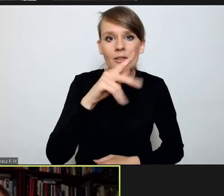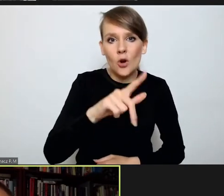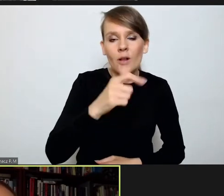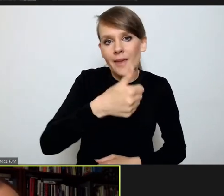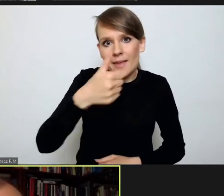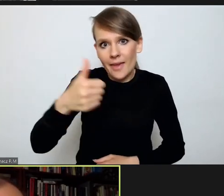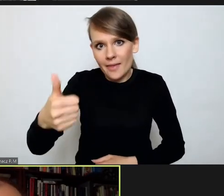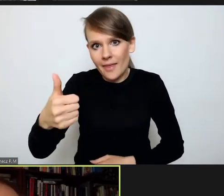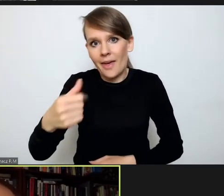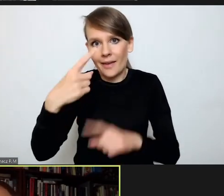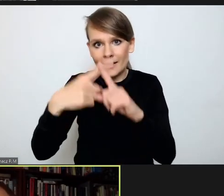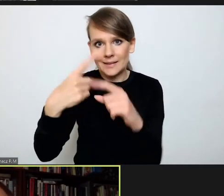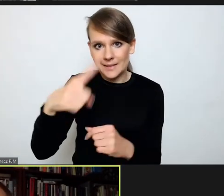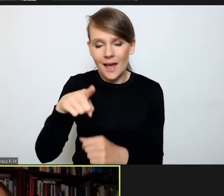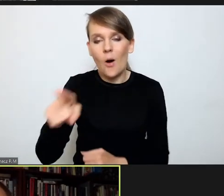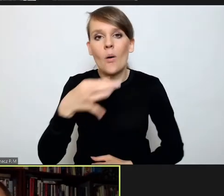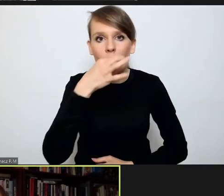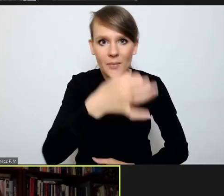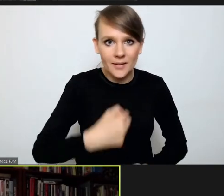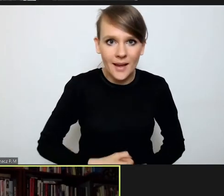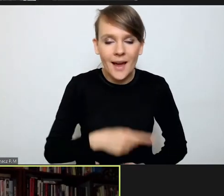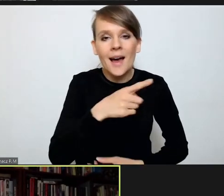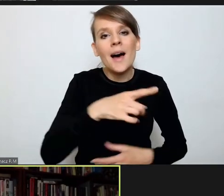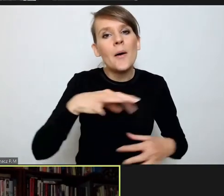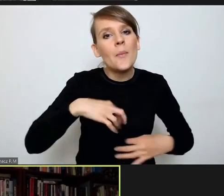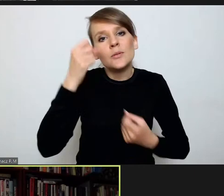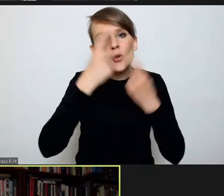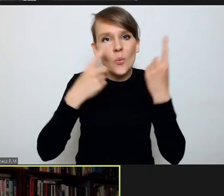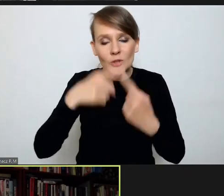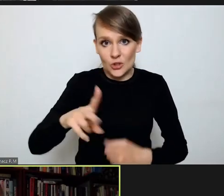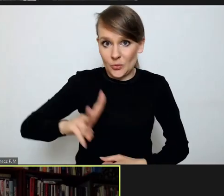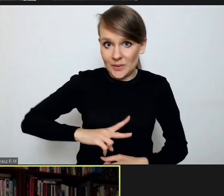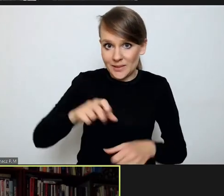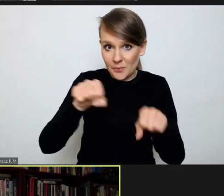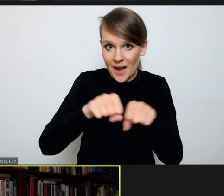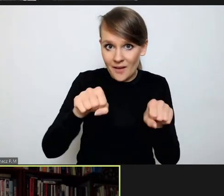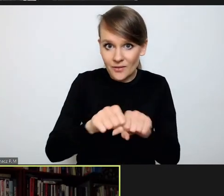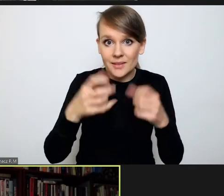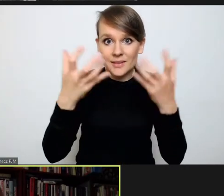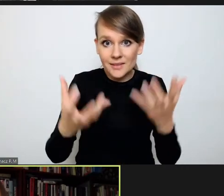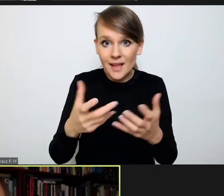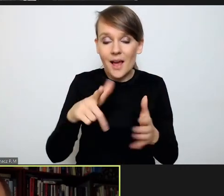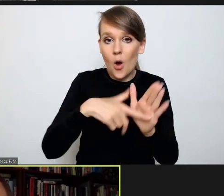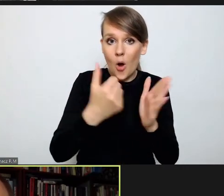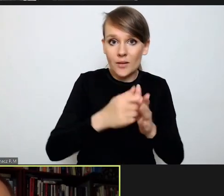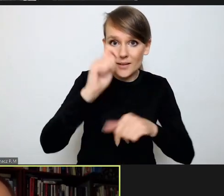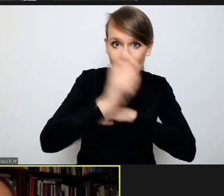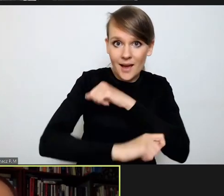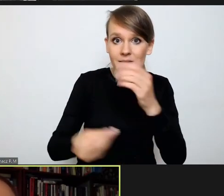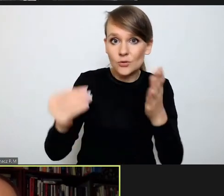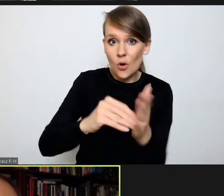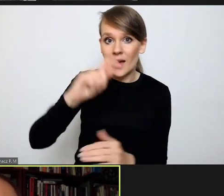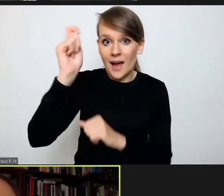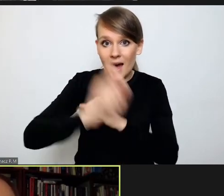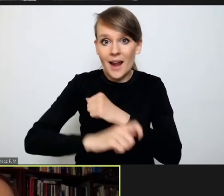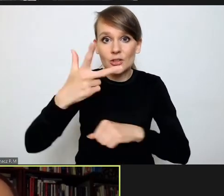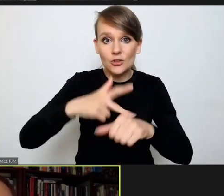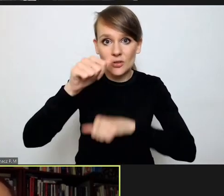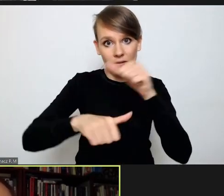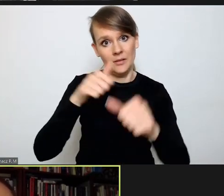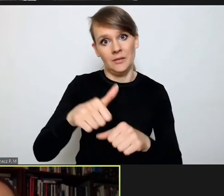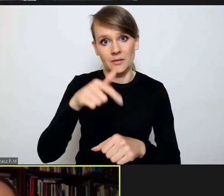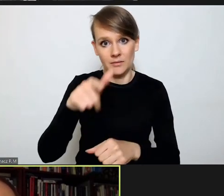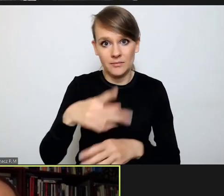XD pyta tak. Co pan sądzi o tym, że minister sprawiedliwości chce dodania do kodeksu karnego kary 30 lat pozbawienia